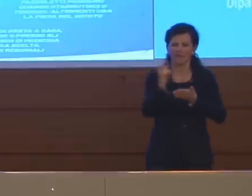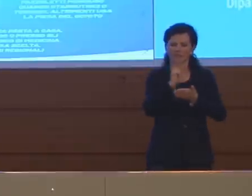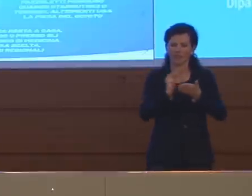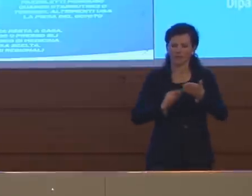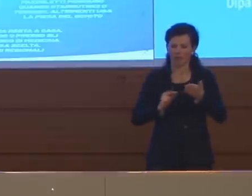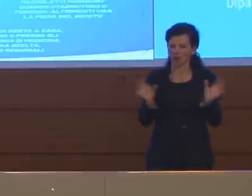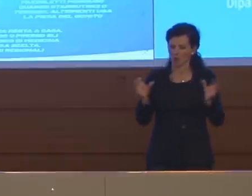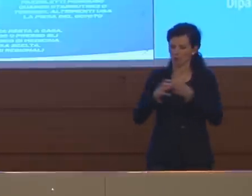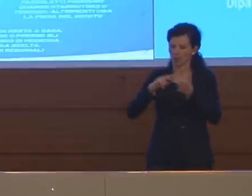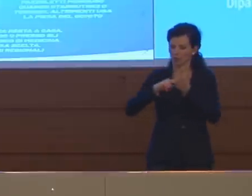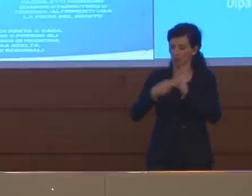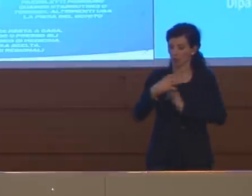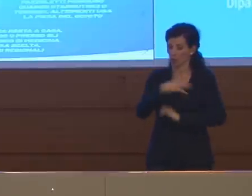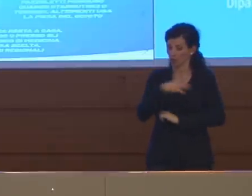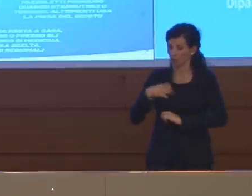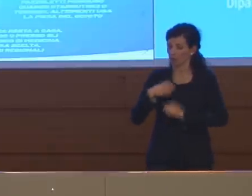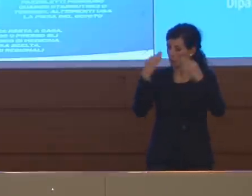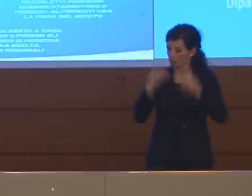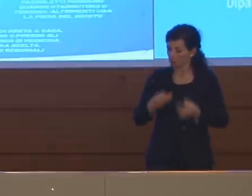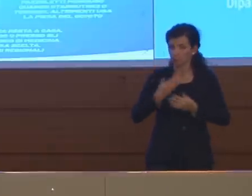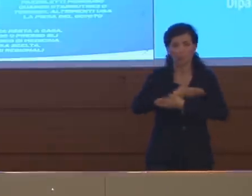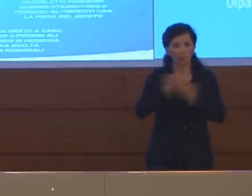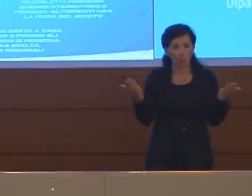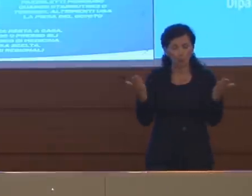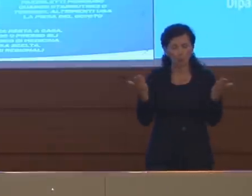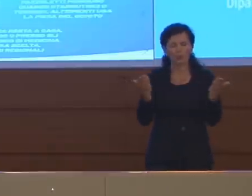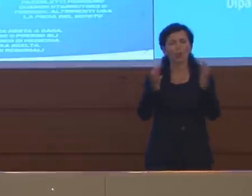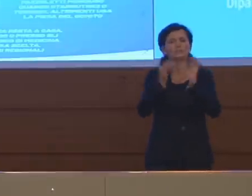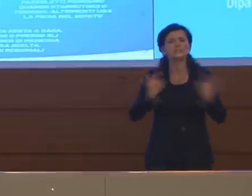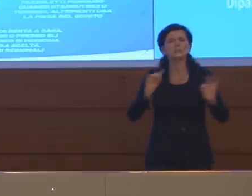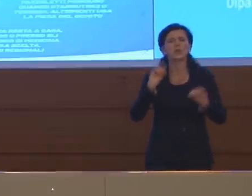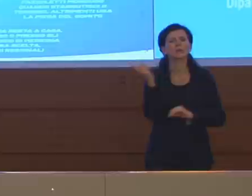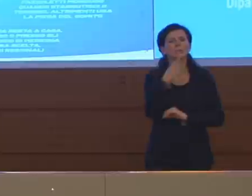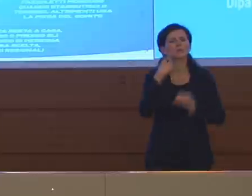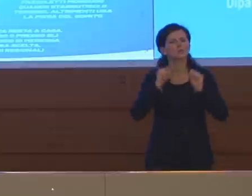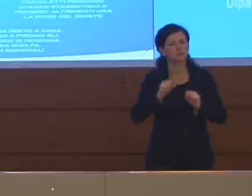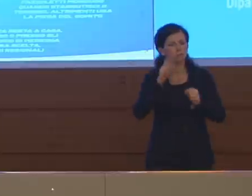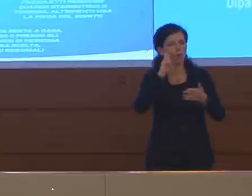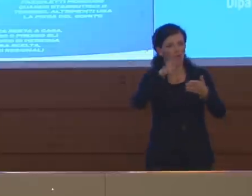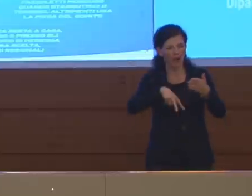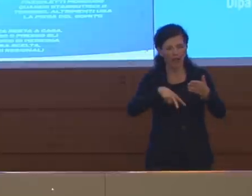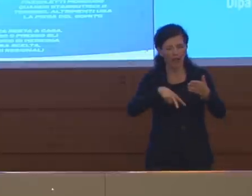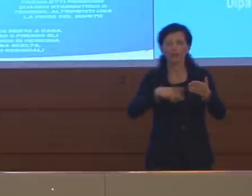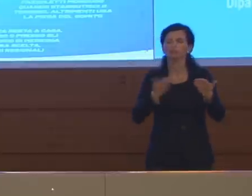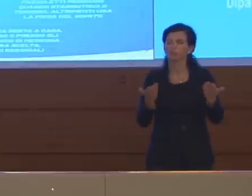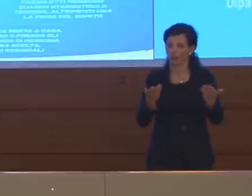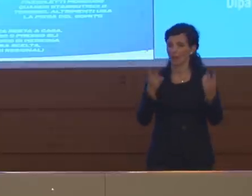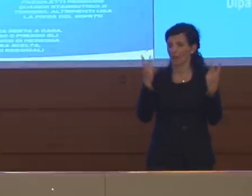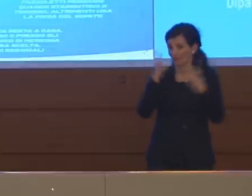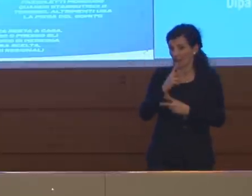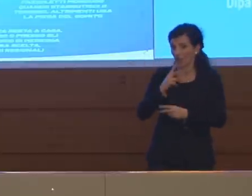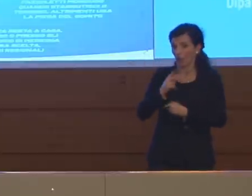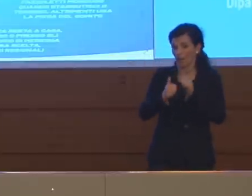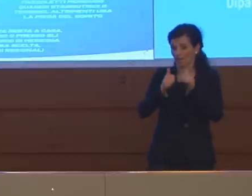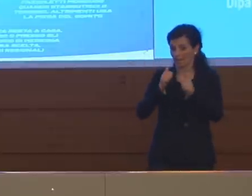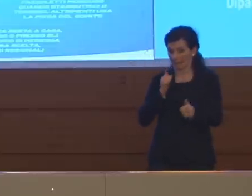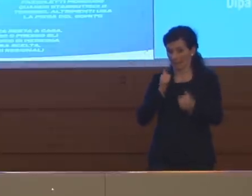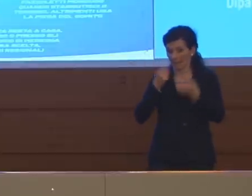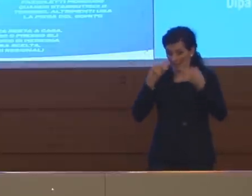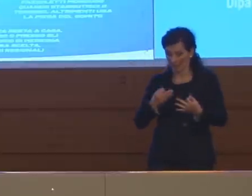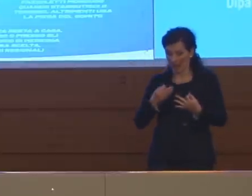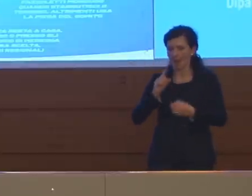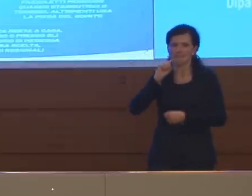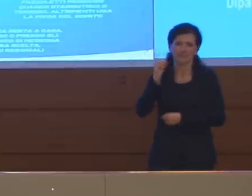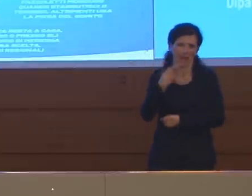Scientifico prima o poi disponibili, è banale osservare prima è, meglio sarà, per consentire a